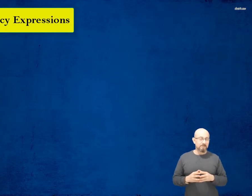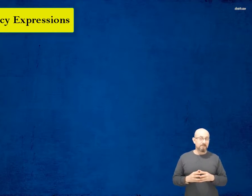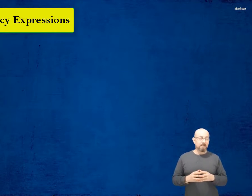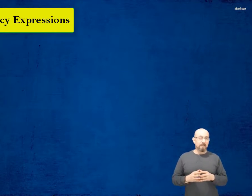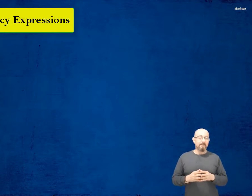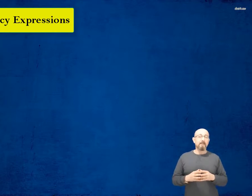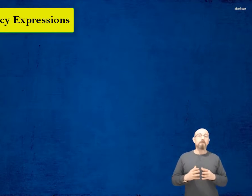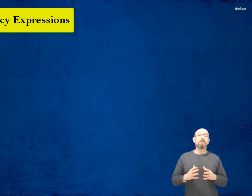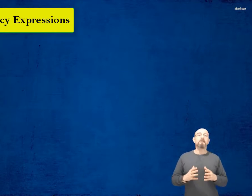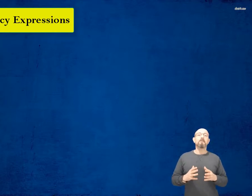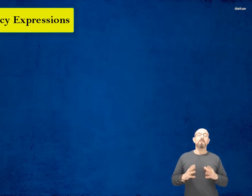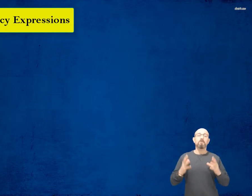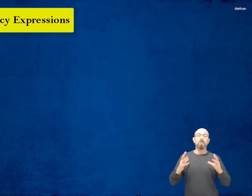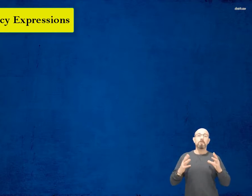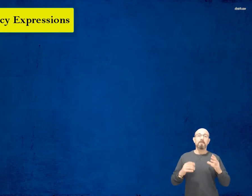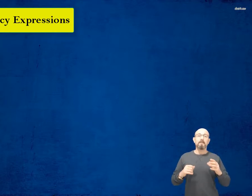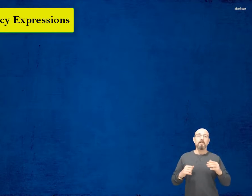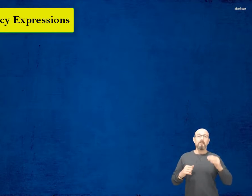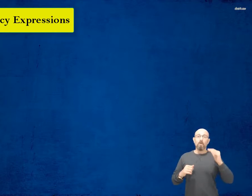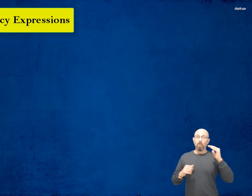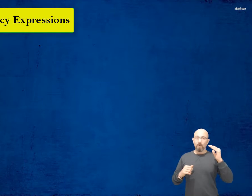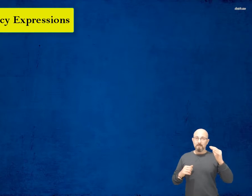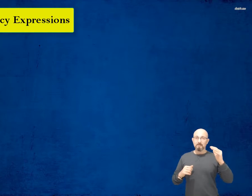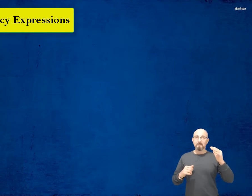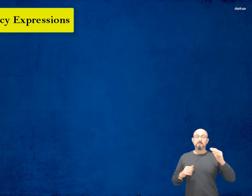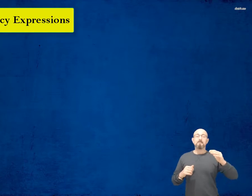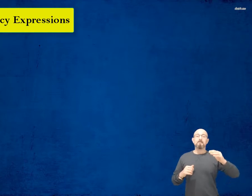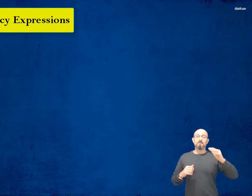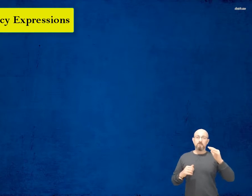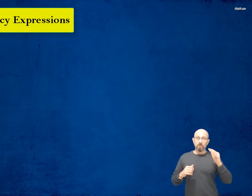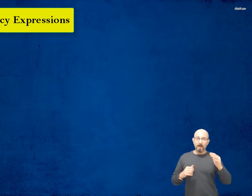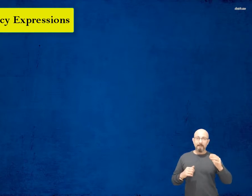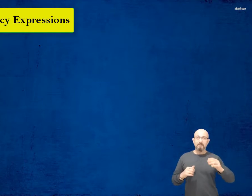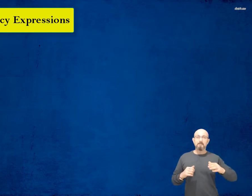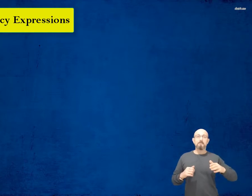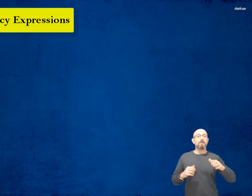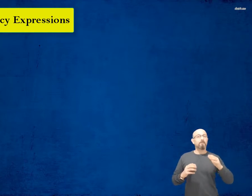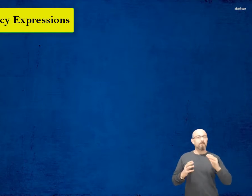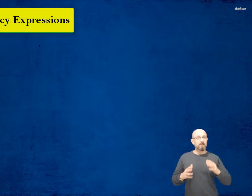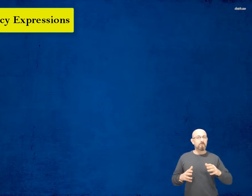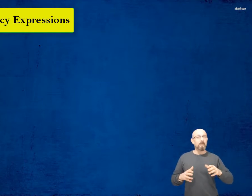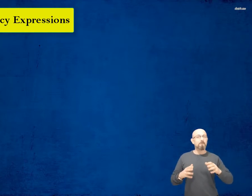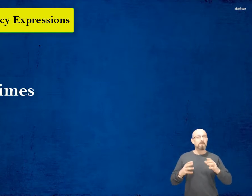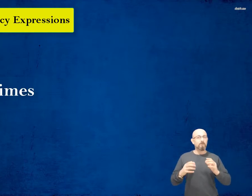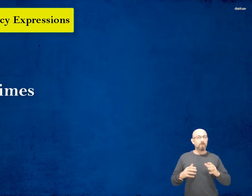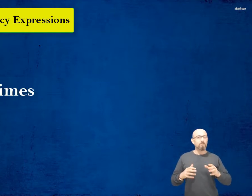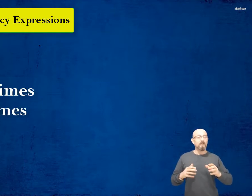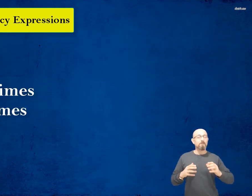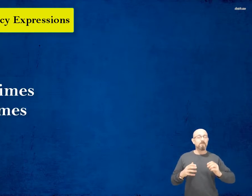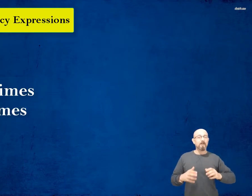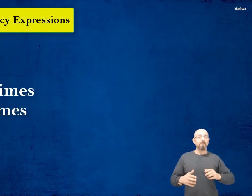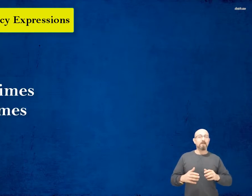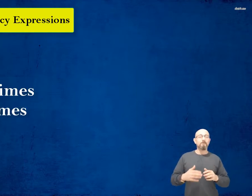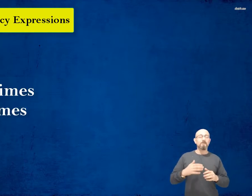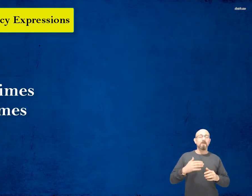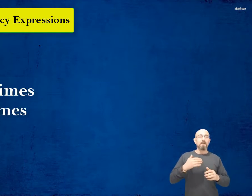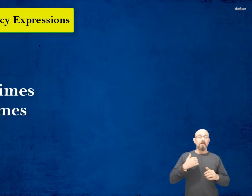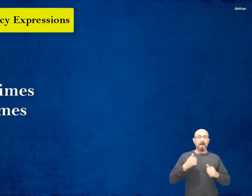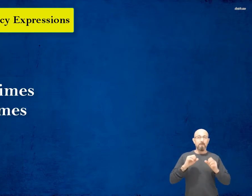هي لما انت تقول مثلا once, twice, three times, four times, five times أهم